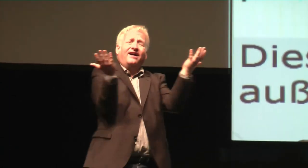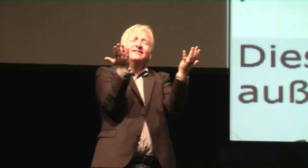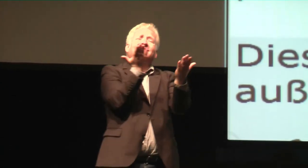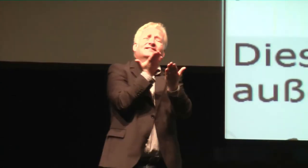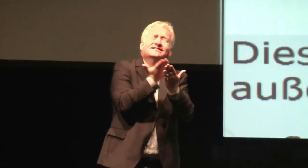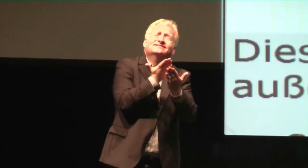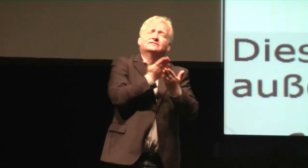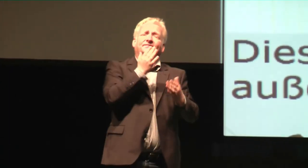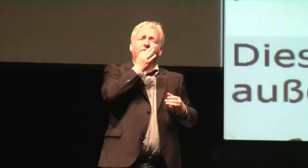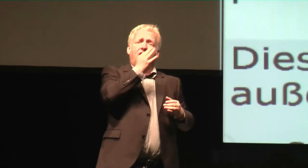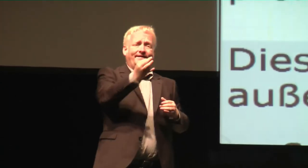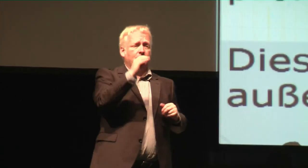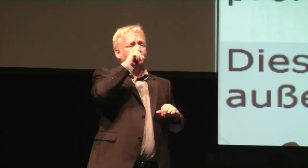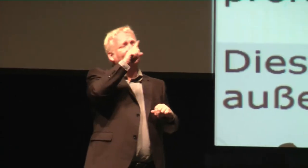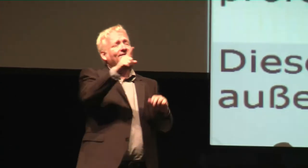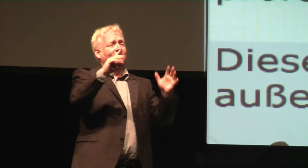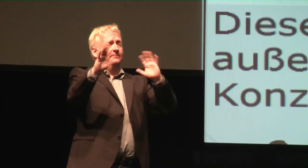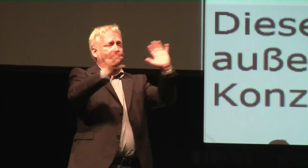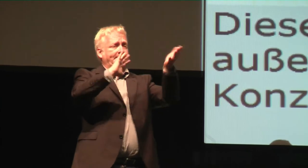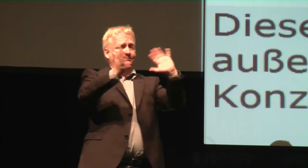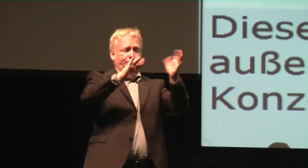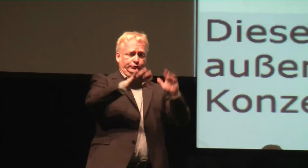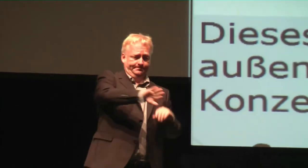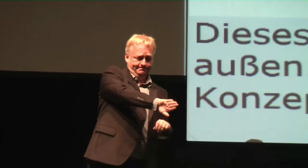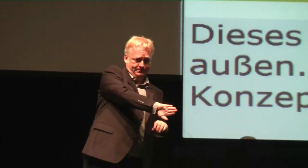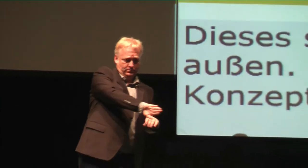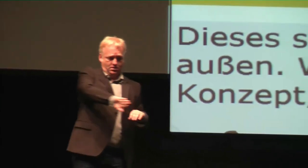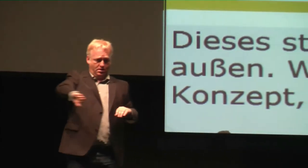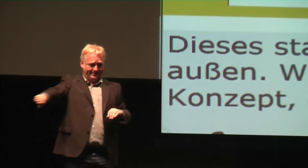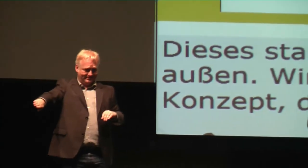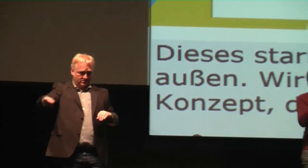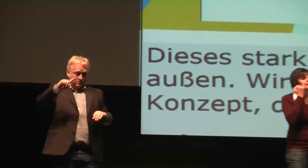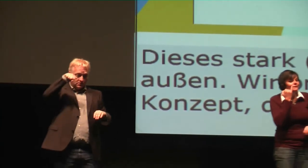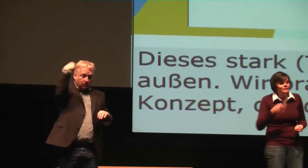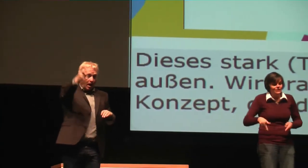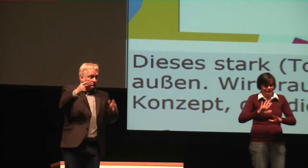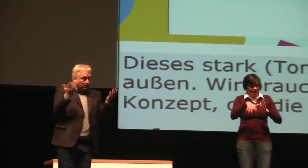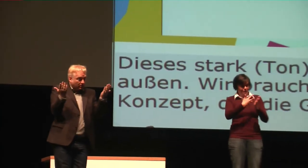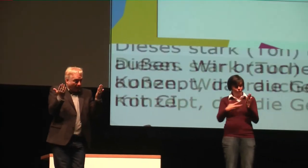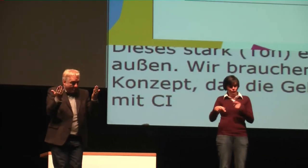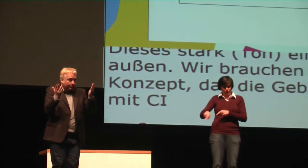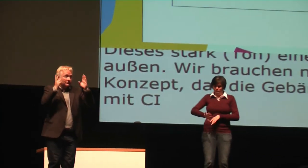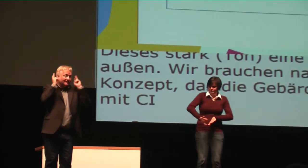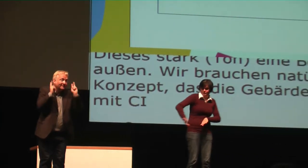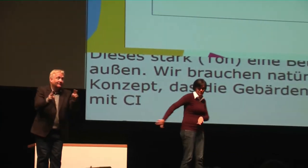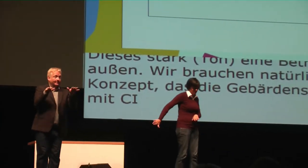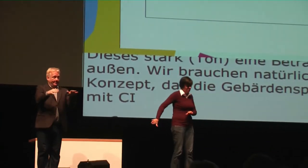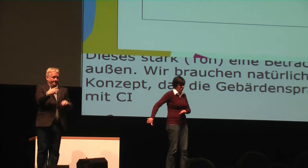mit CI auch sinnvoll erscheinen lässt. Und an diesen Konzepten hapert es zur Zeit noch ganz fürchterlich, weil